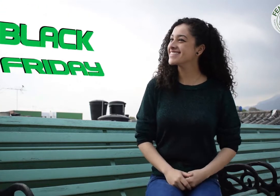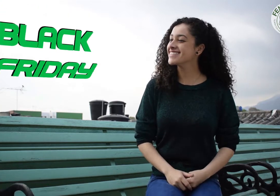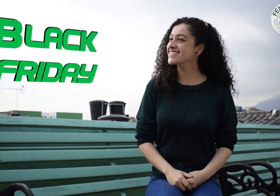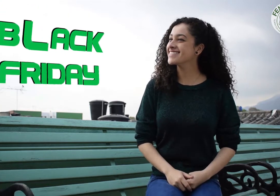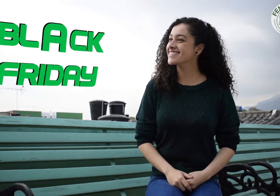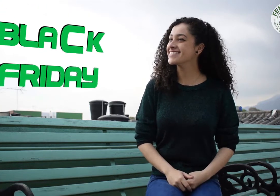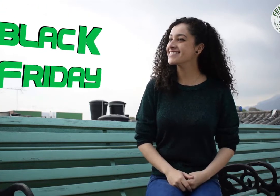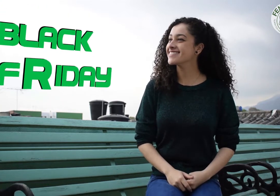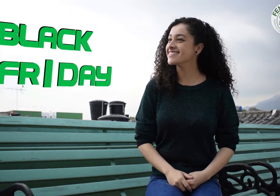Friday.